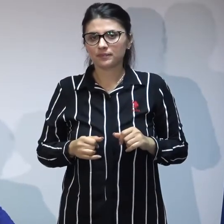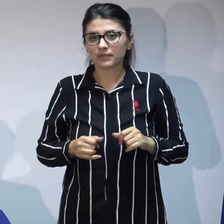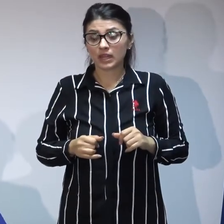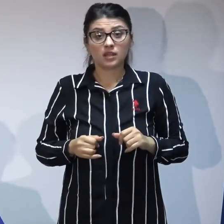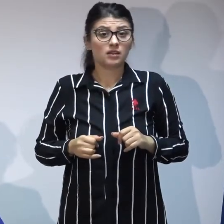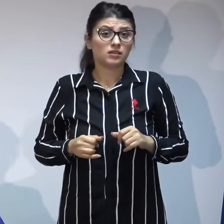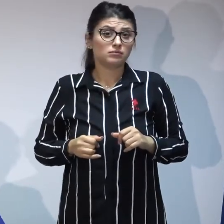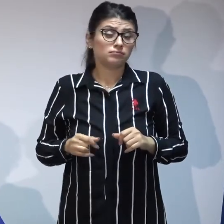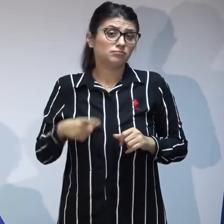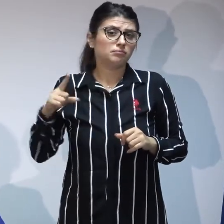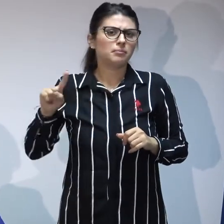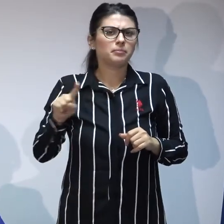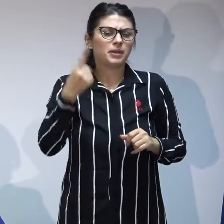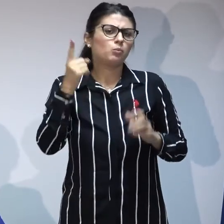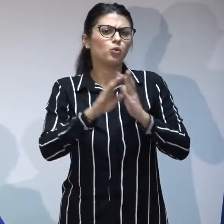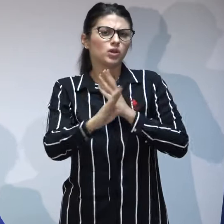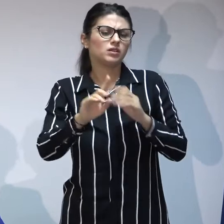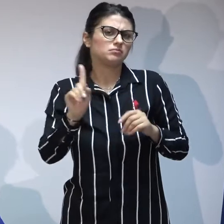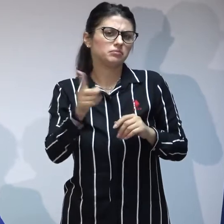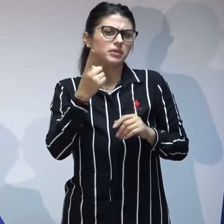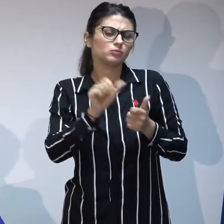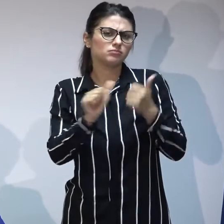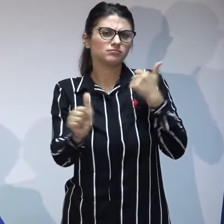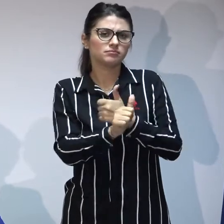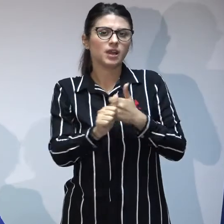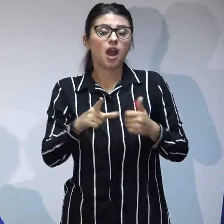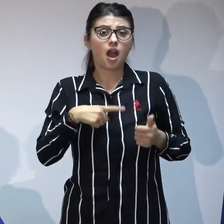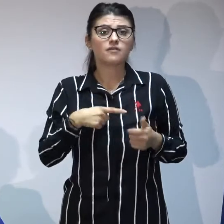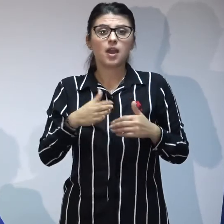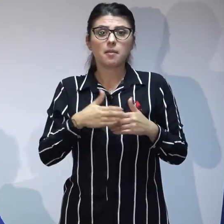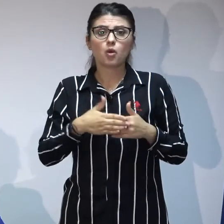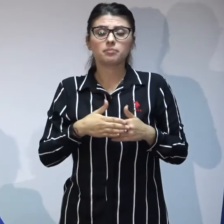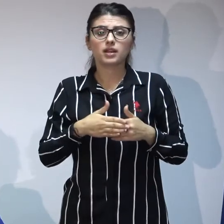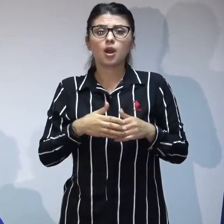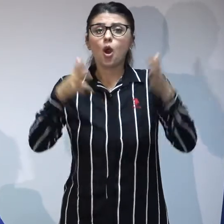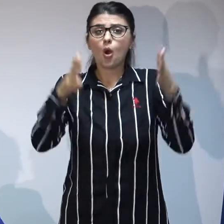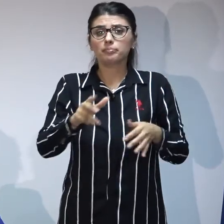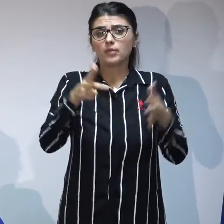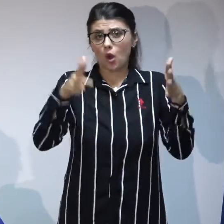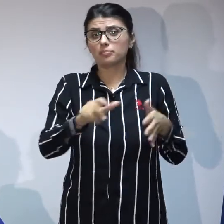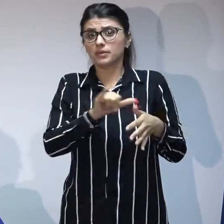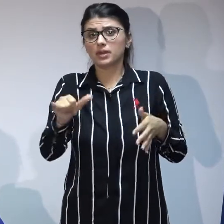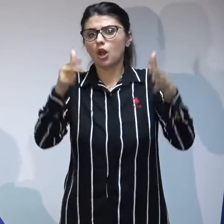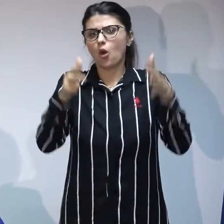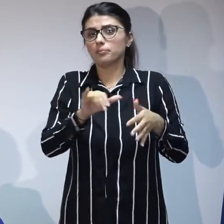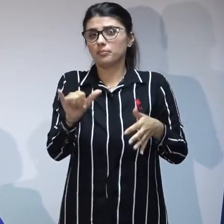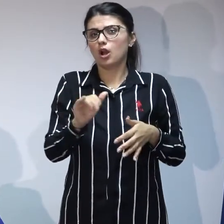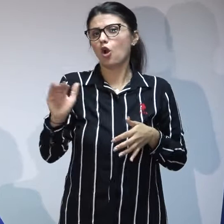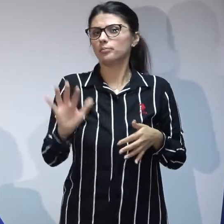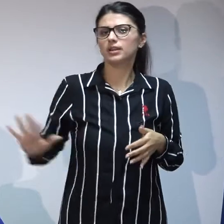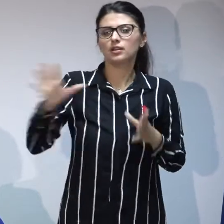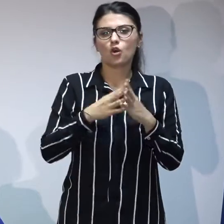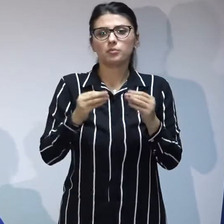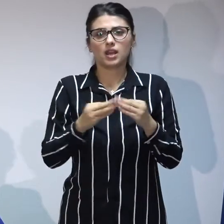situația în care avem aproape 8.000 de copii gata să își găsească o familie și de